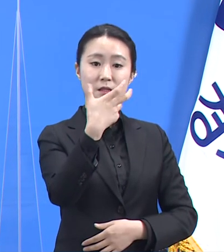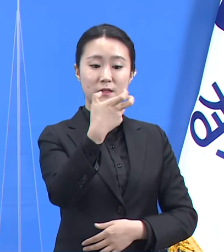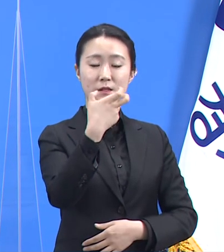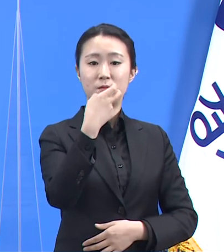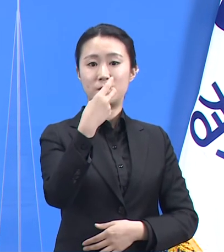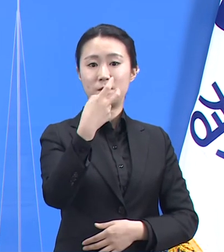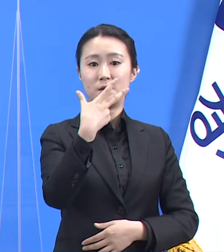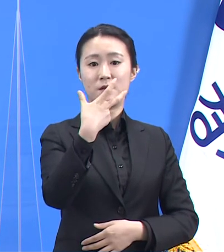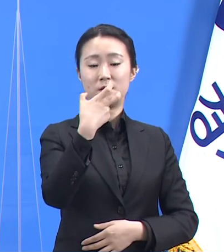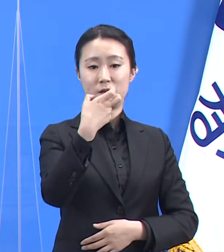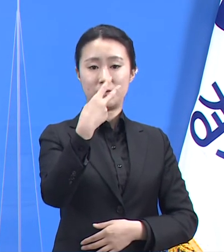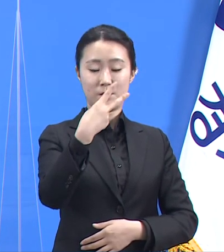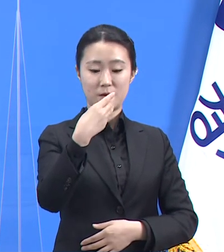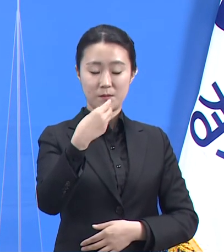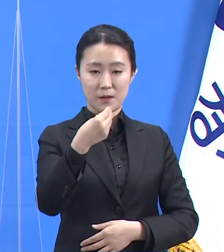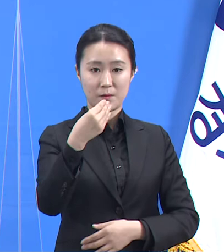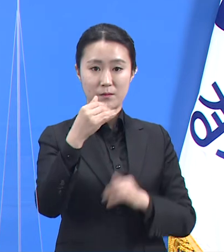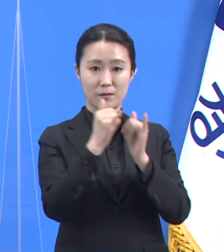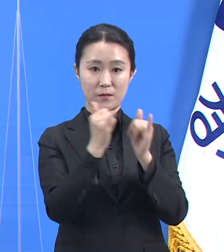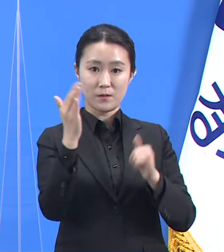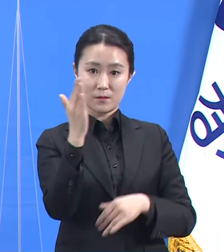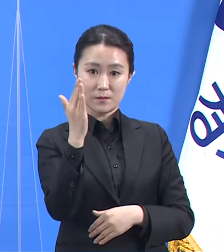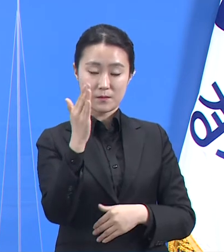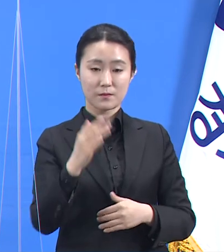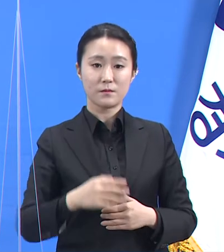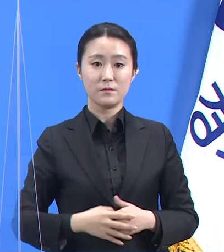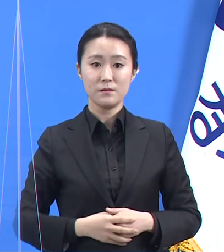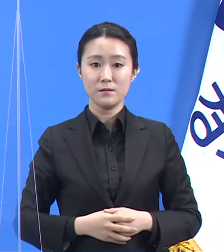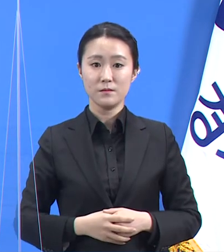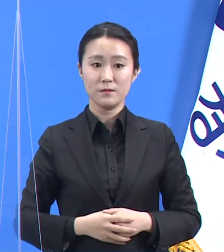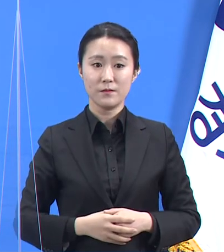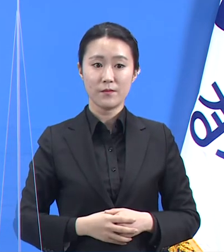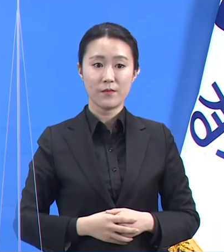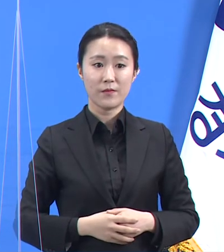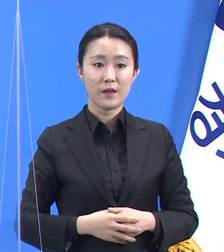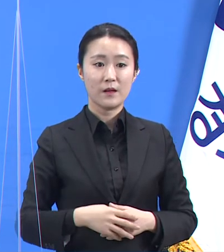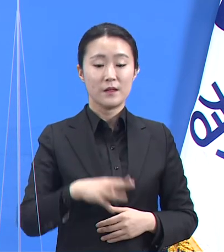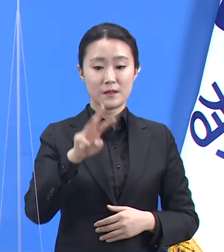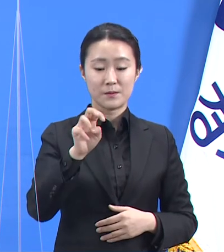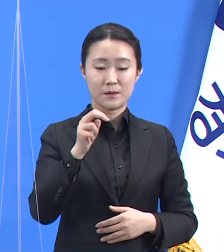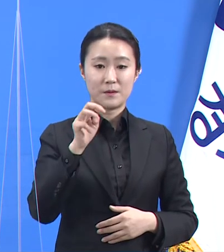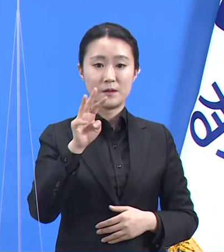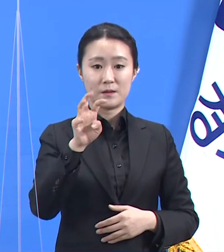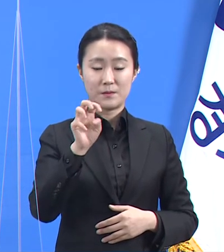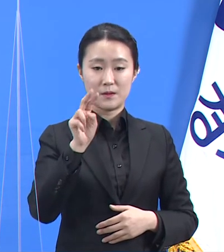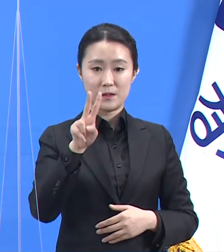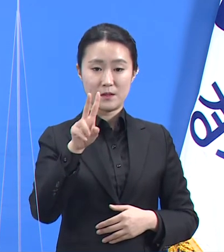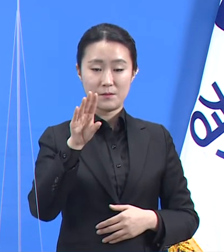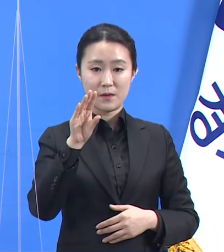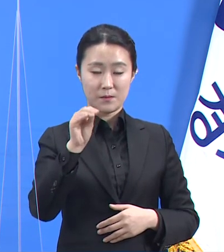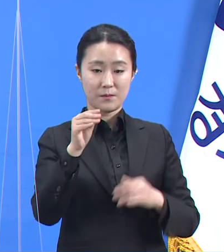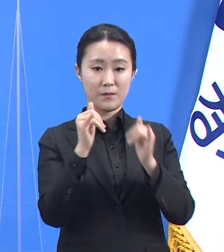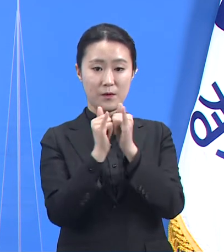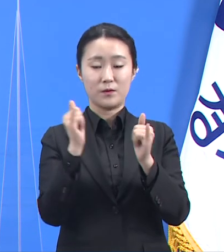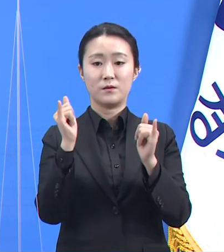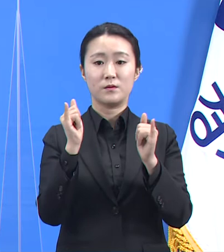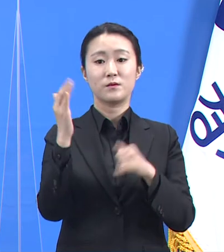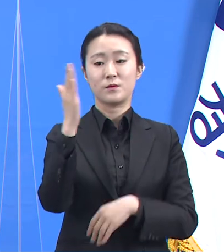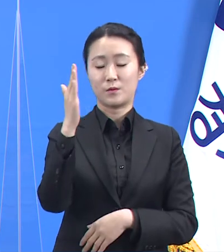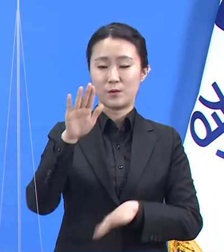3월 29일 18시 기준 32만 9,234명이 동의하셨습니다.